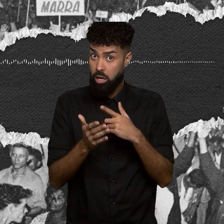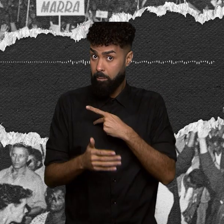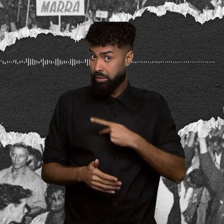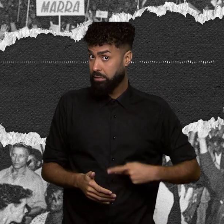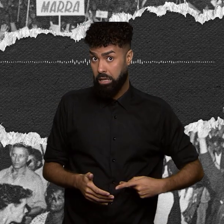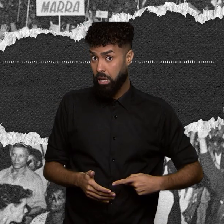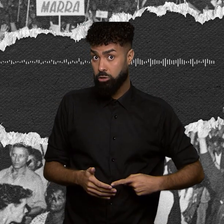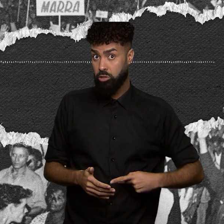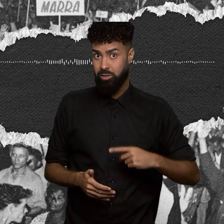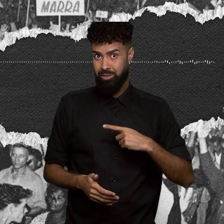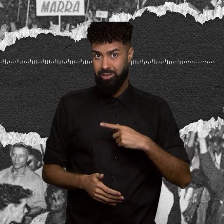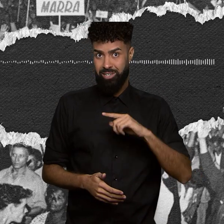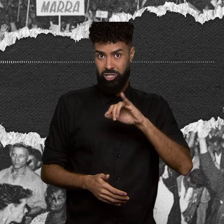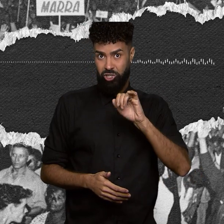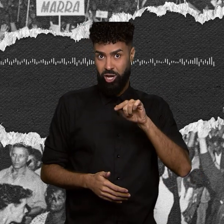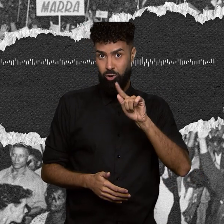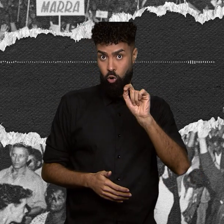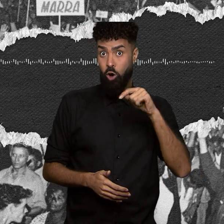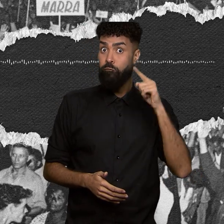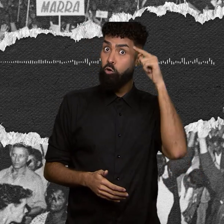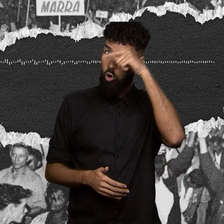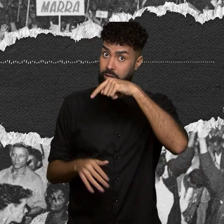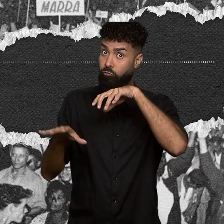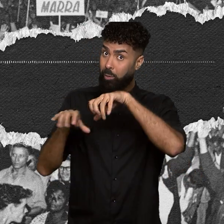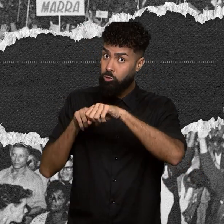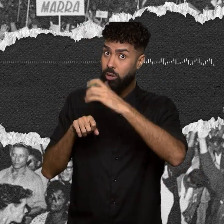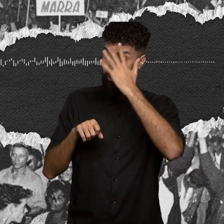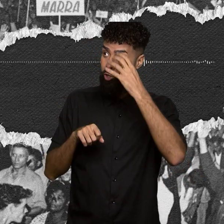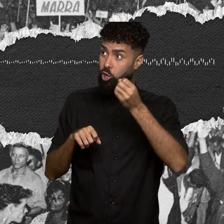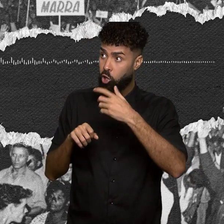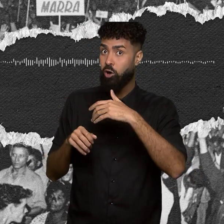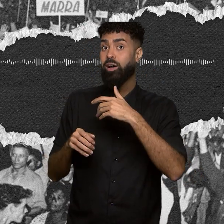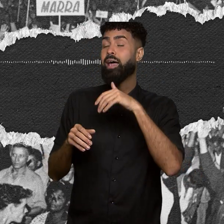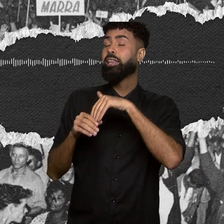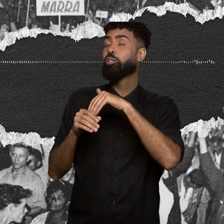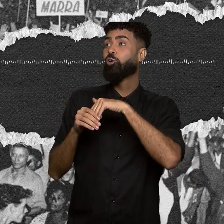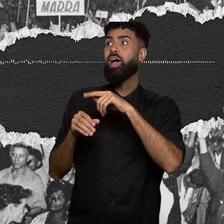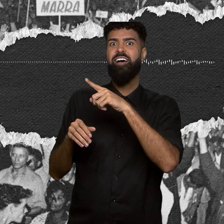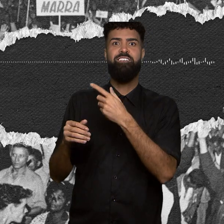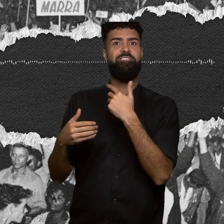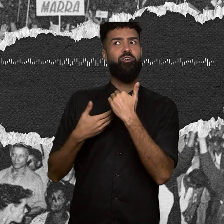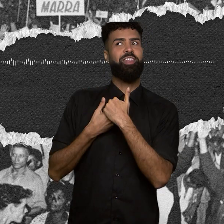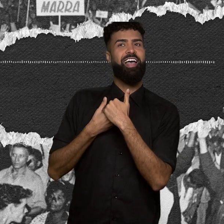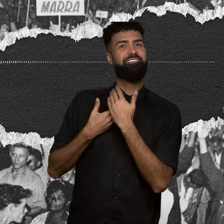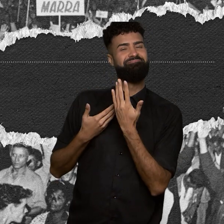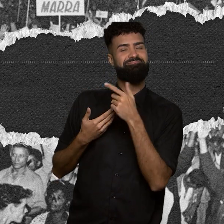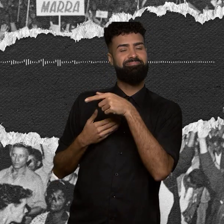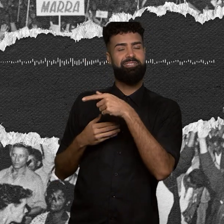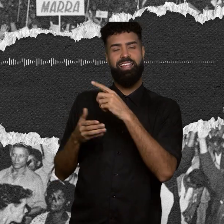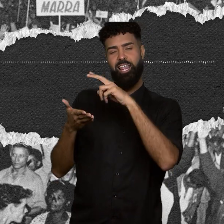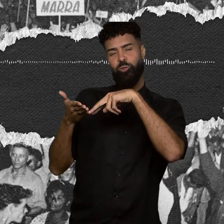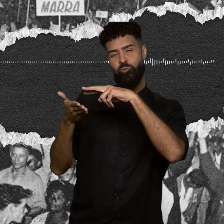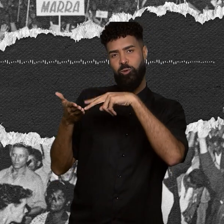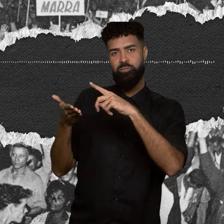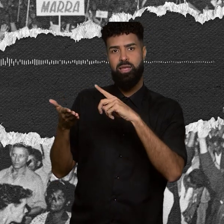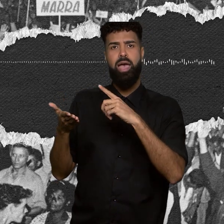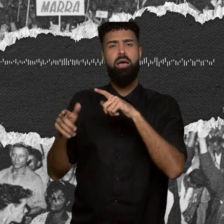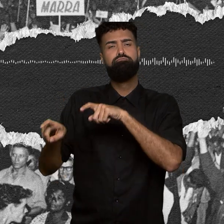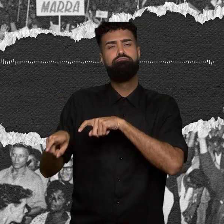apareceu na formatura dos novos leitores e eleitores de Angicos. Uma turma formada basicamente por camponeses. A formatura foi no dia